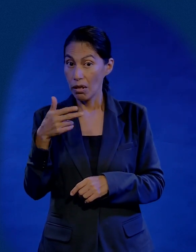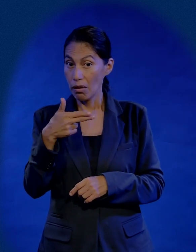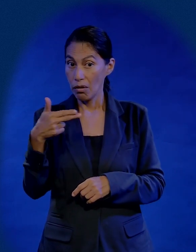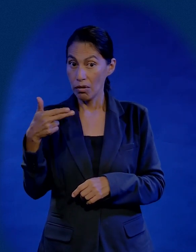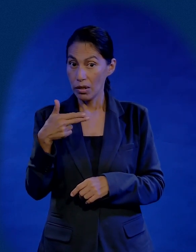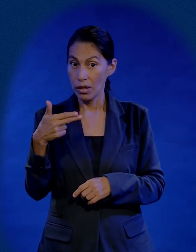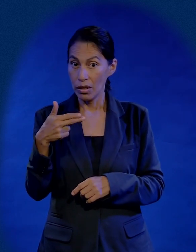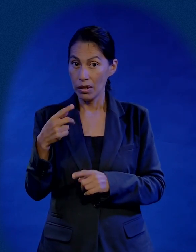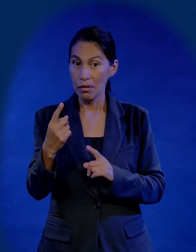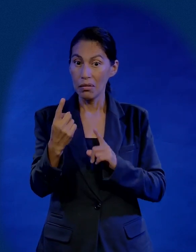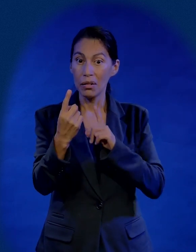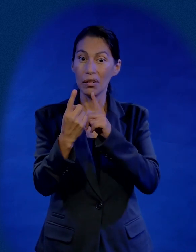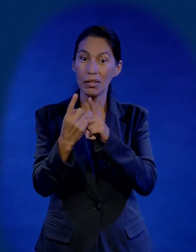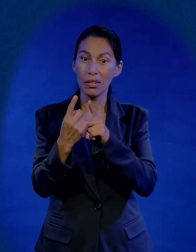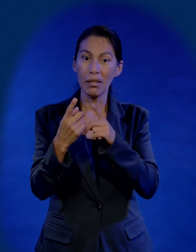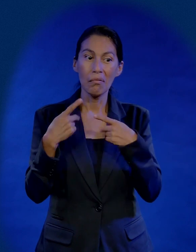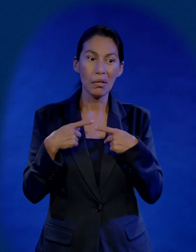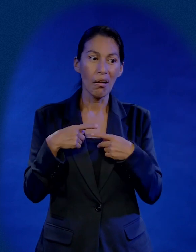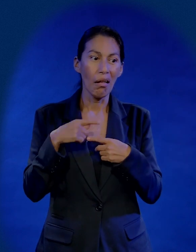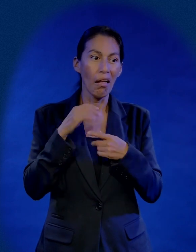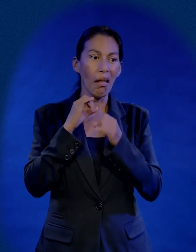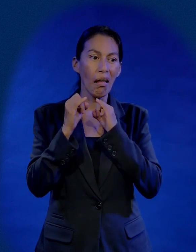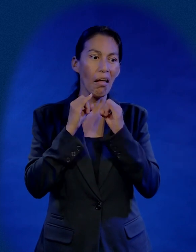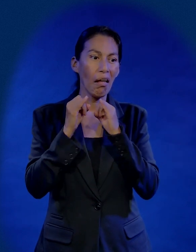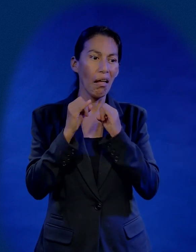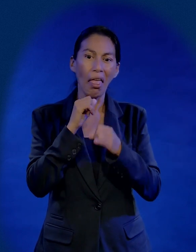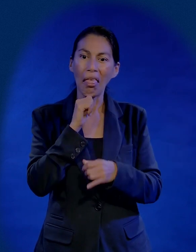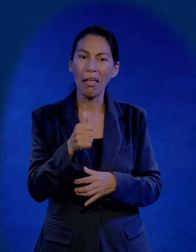y me lo encontré pero no llevaba traductor